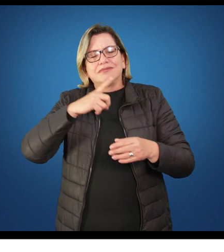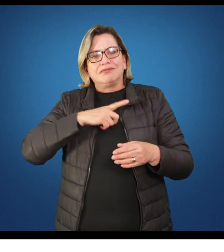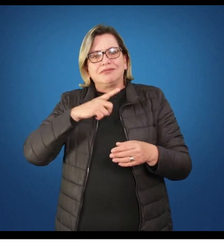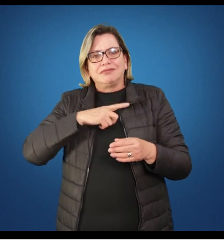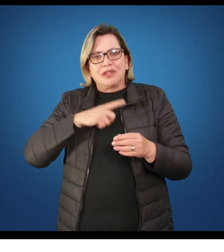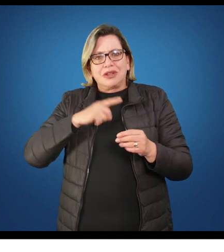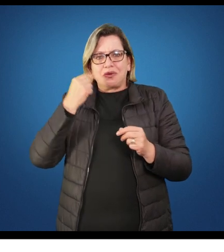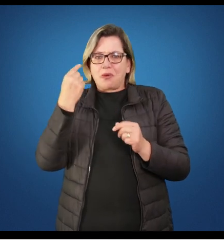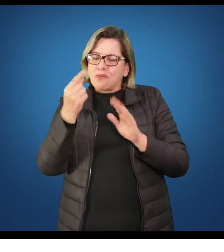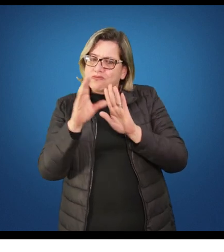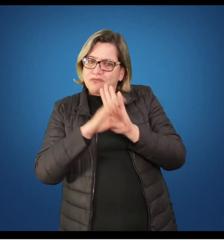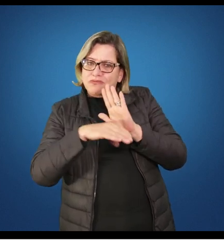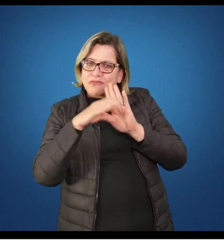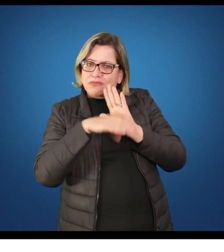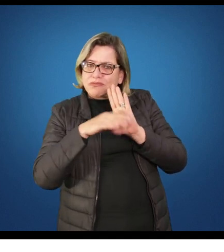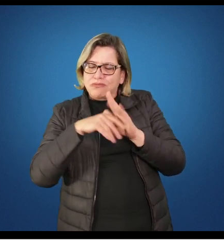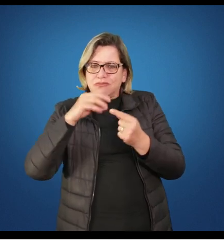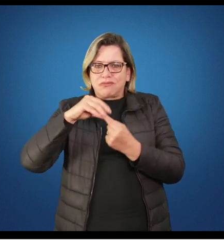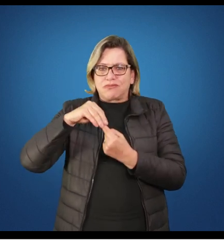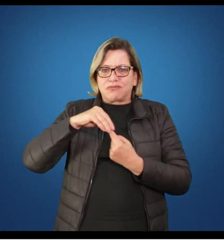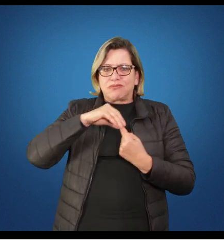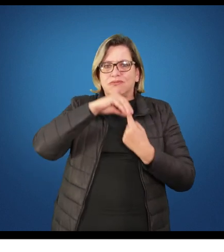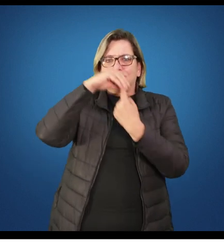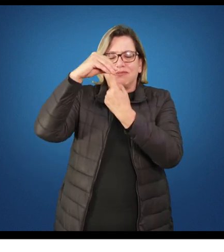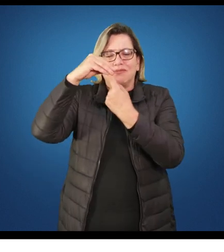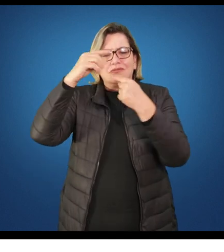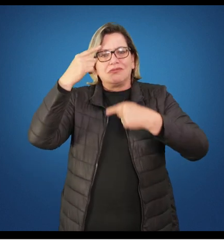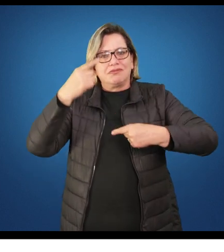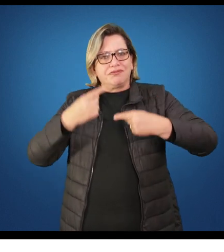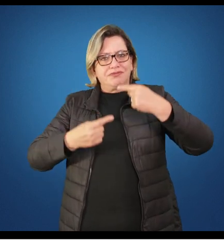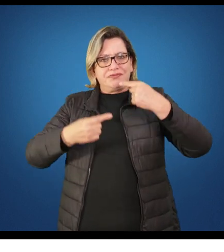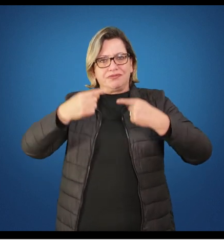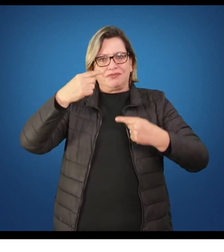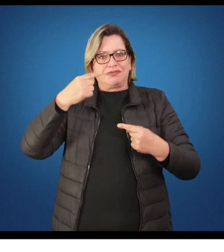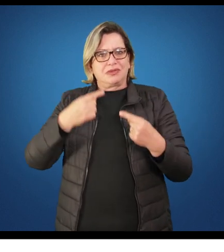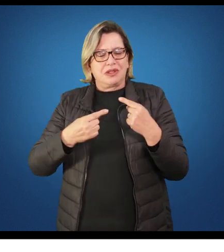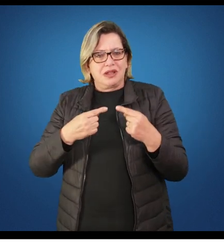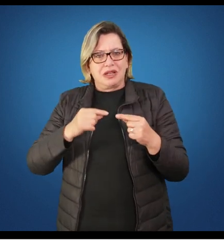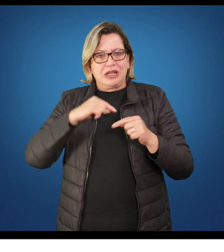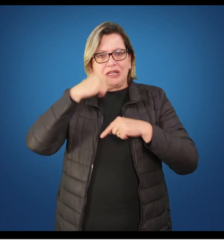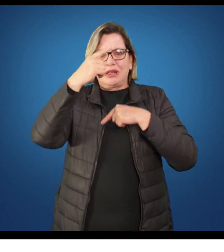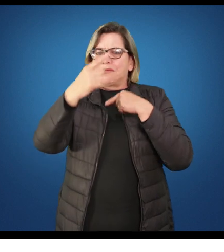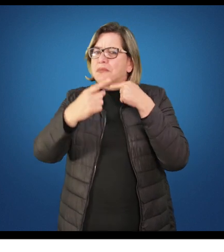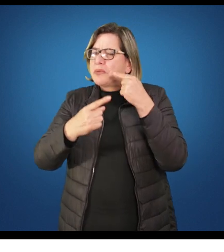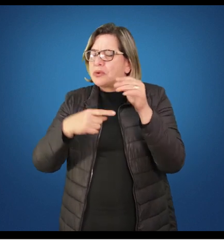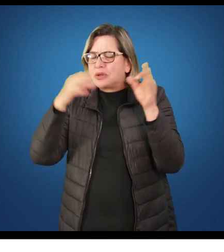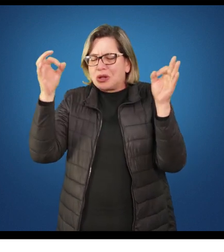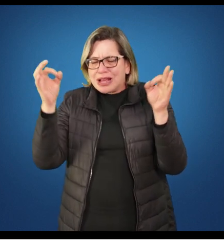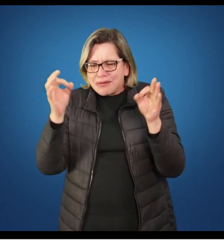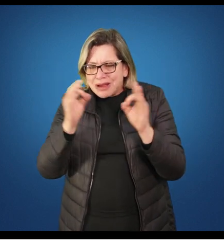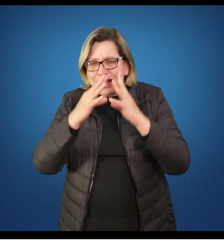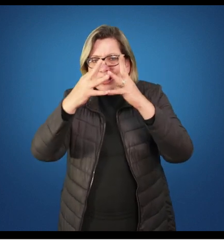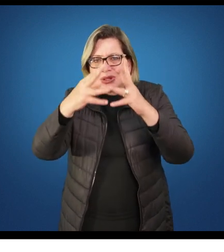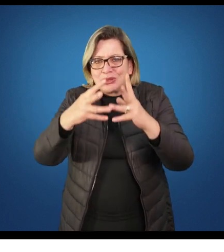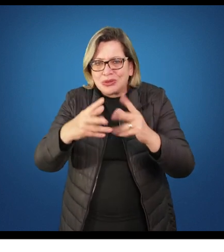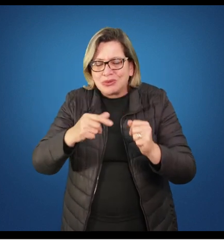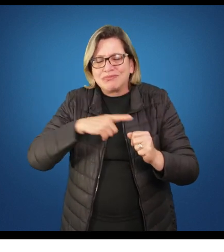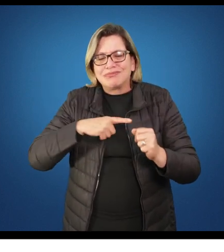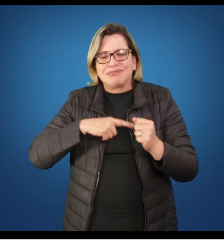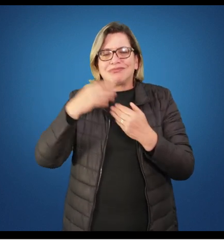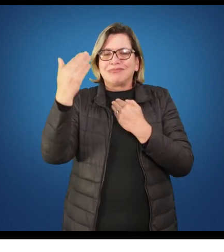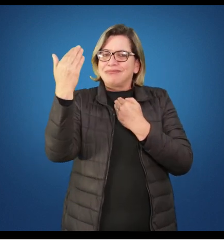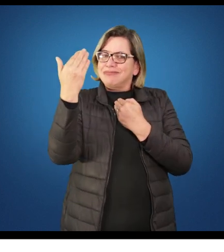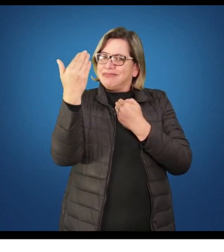à tona um conceito que seja central naquela discussão. E, ao término de todas as unidades, vocês farão uma